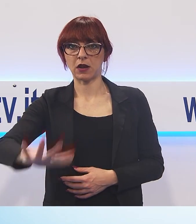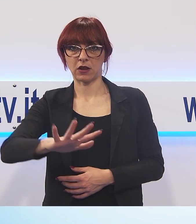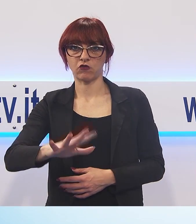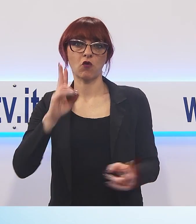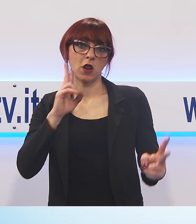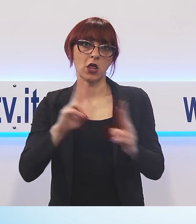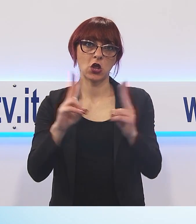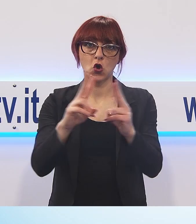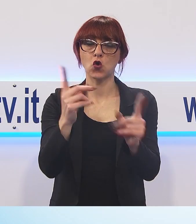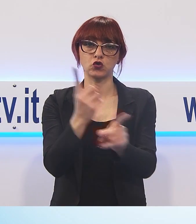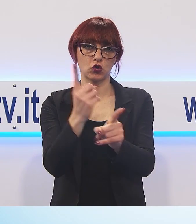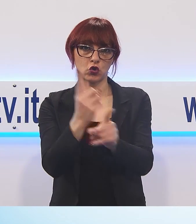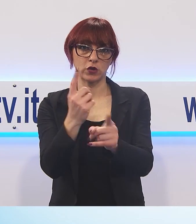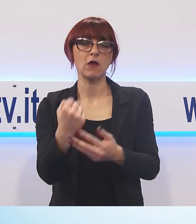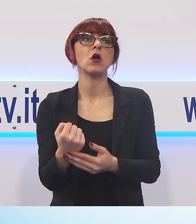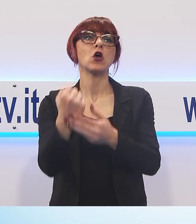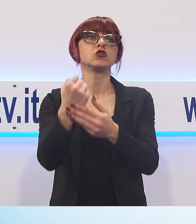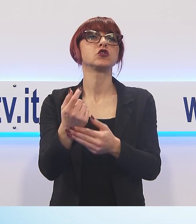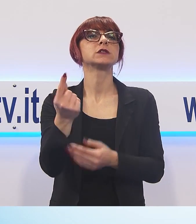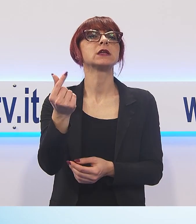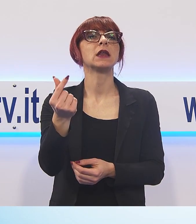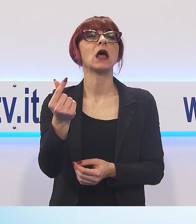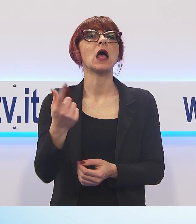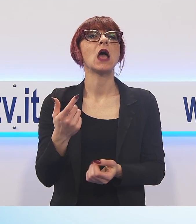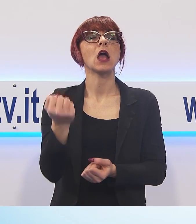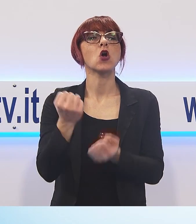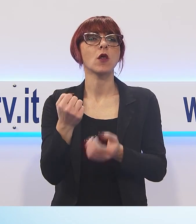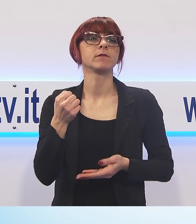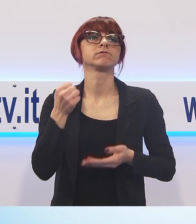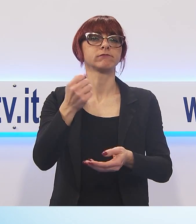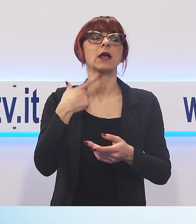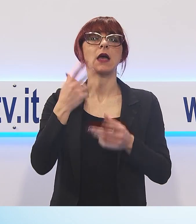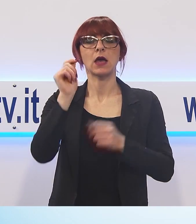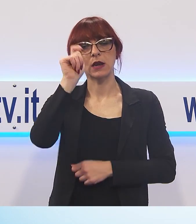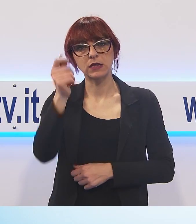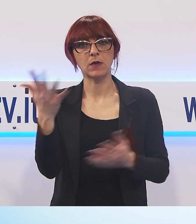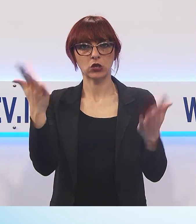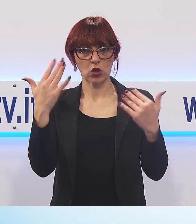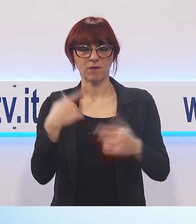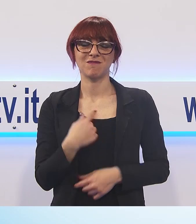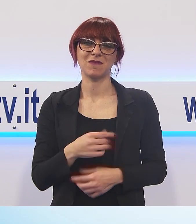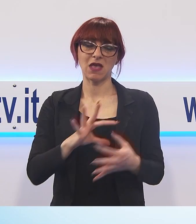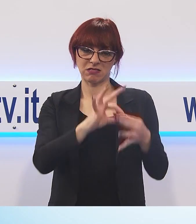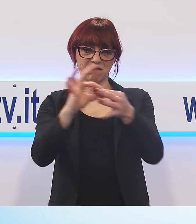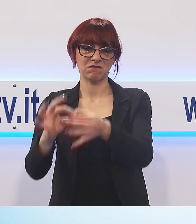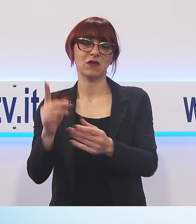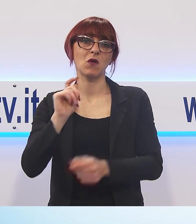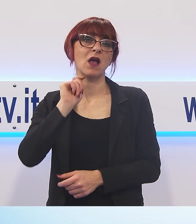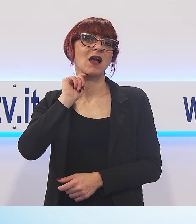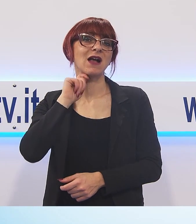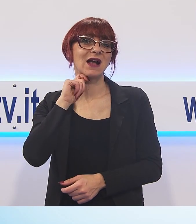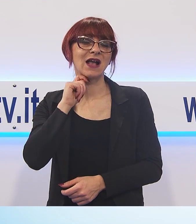consentano di mantenere tenuto occupazionale e rispetto dell'ambiente, così il no al gasificatore della